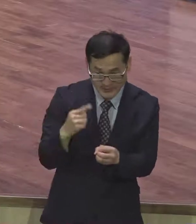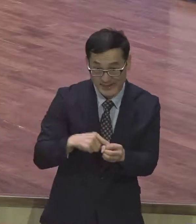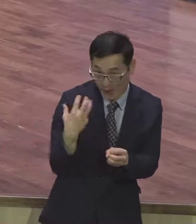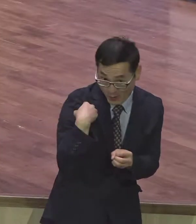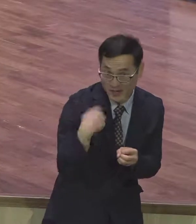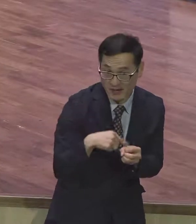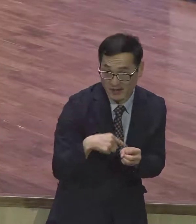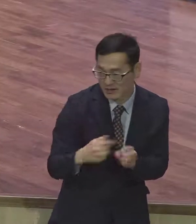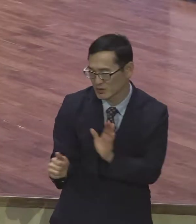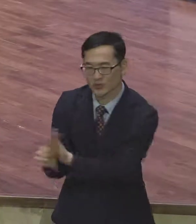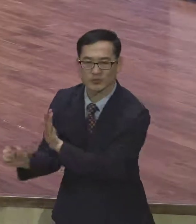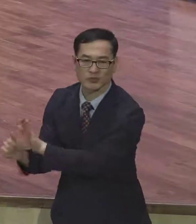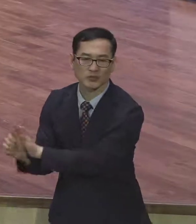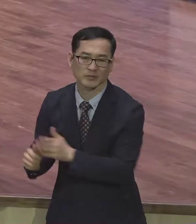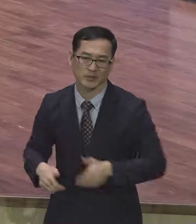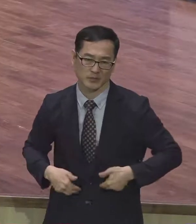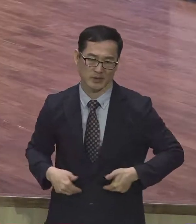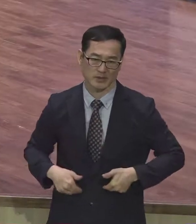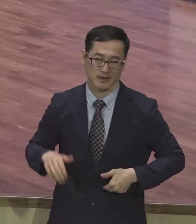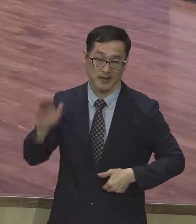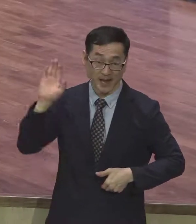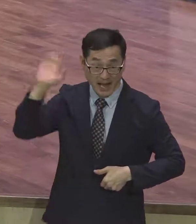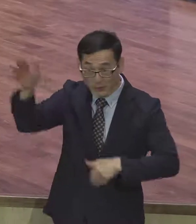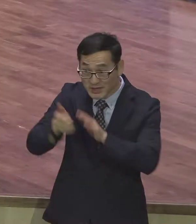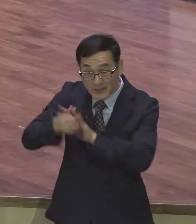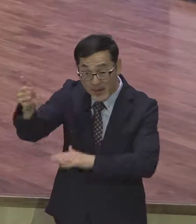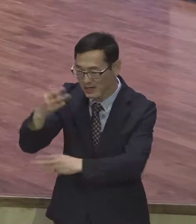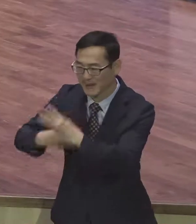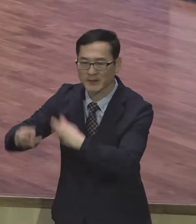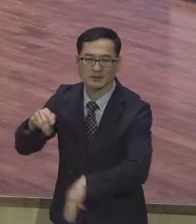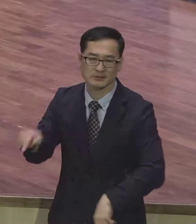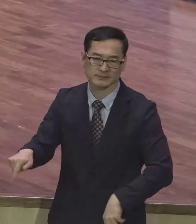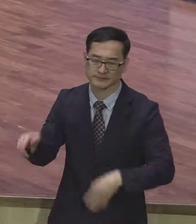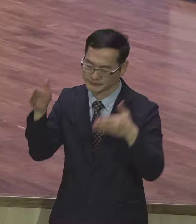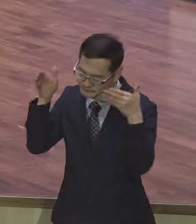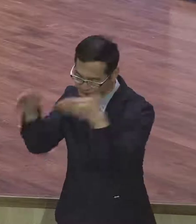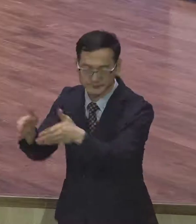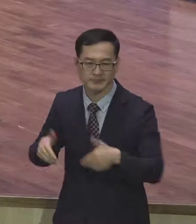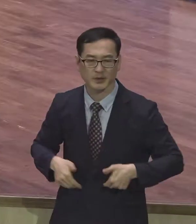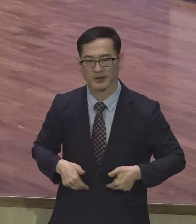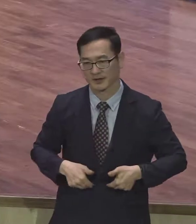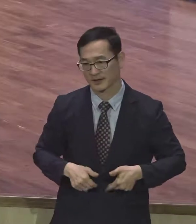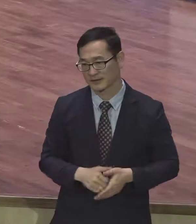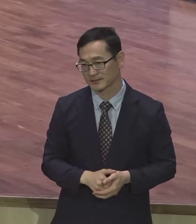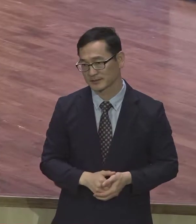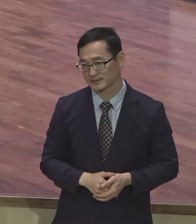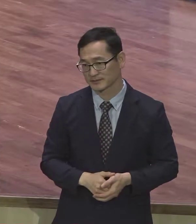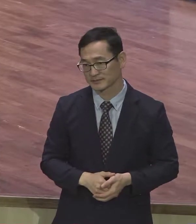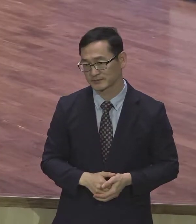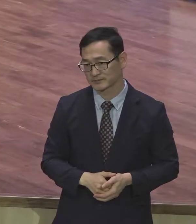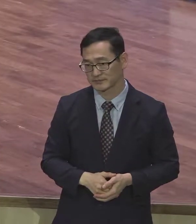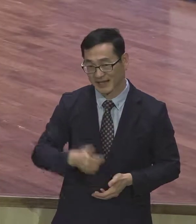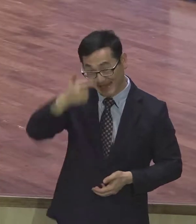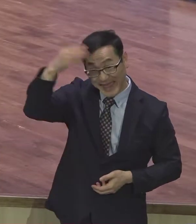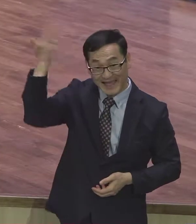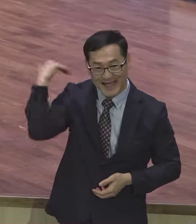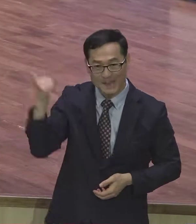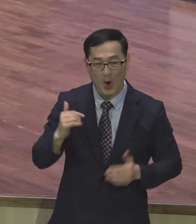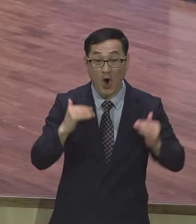랩런트밖에 소망이 없어요 랩런트를 포커스를 두고 그냥 옛날 우리 자랄 때는 애들은 저리 가라 애들은 사람 취급도 안 했어